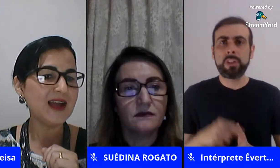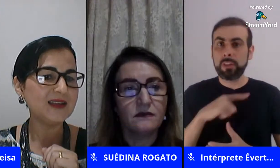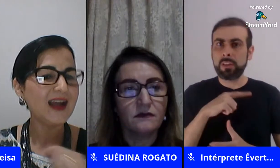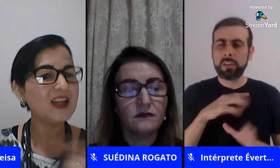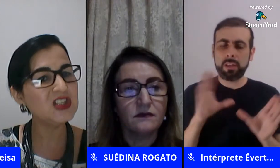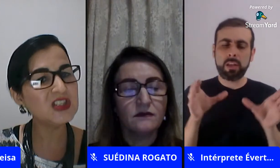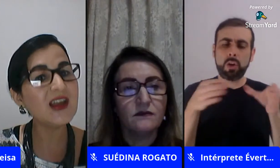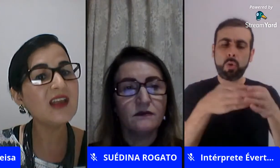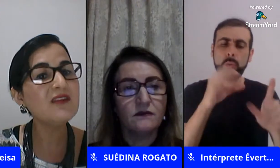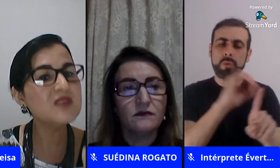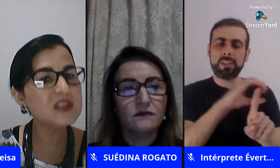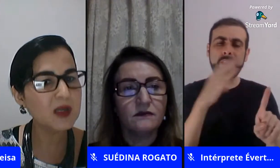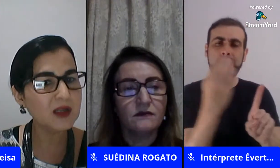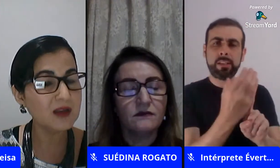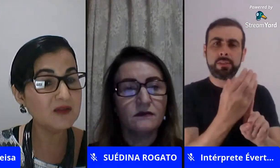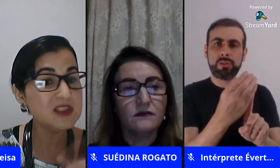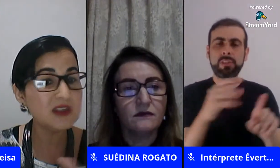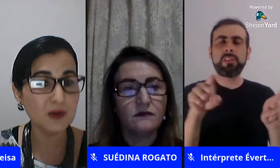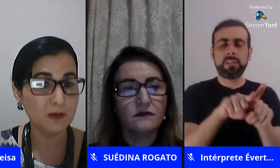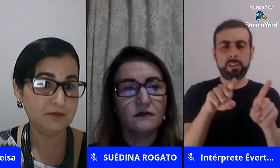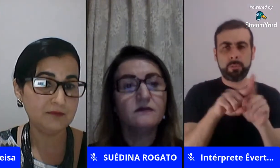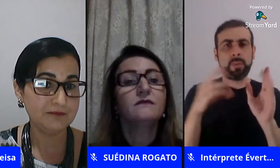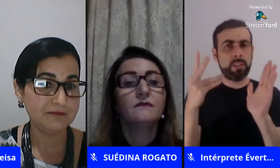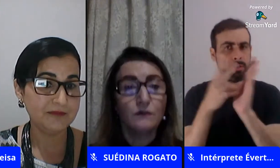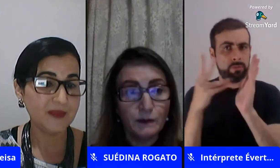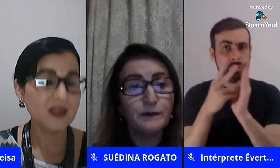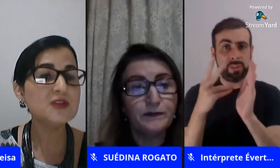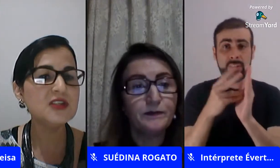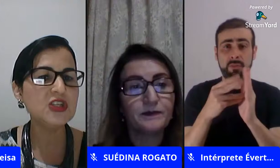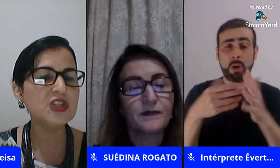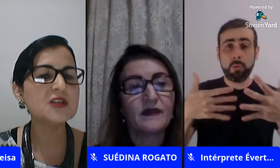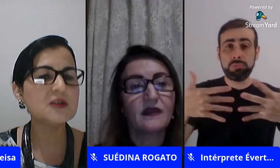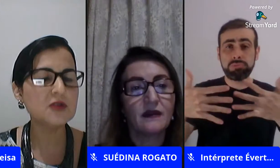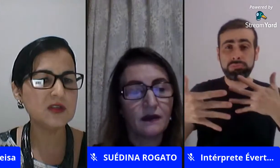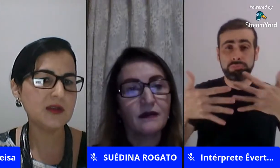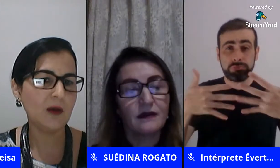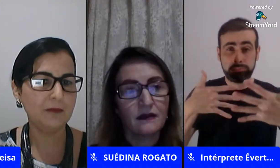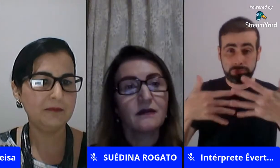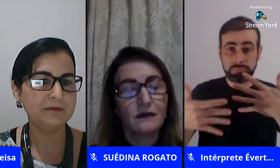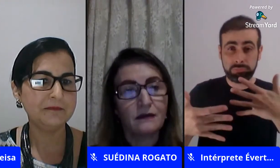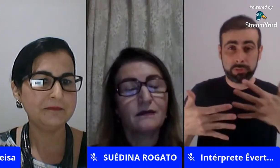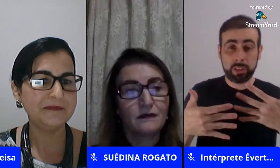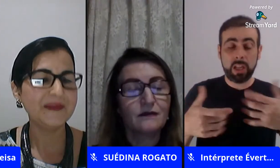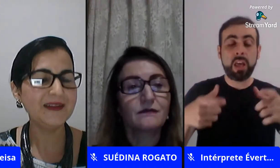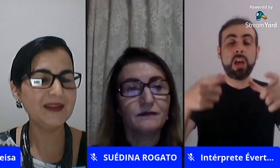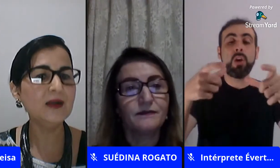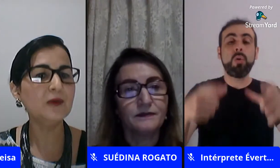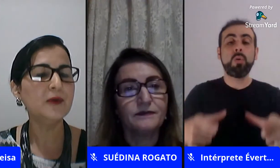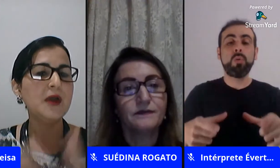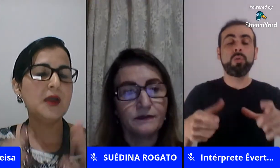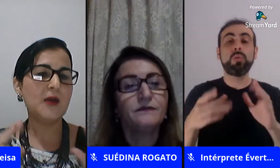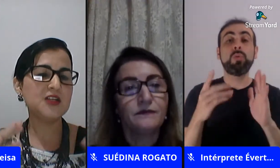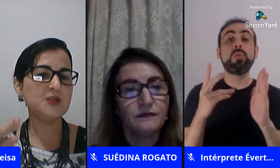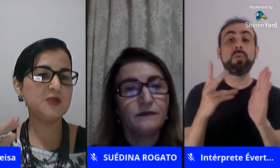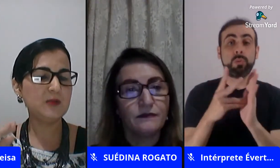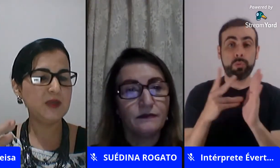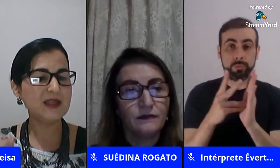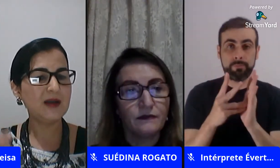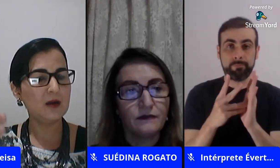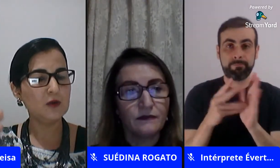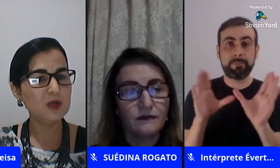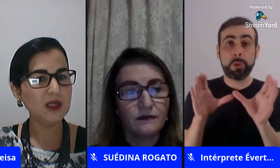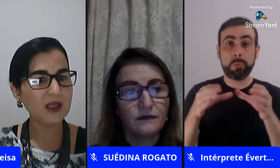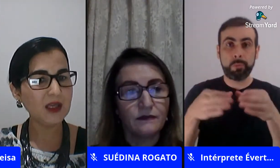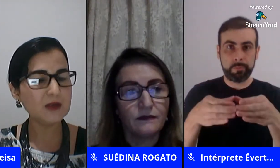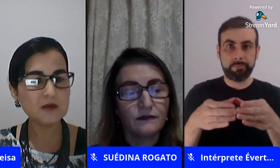é silenciada a indígena é invisível e os indígenas onde estão então eu acho a gente precisa